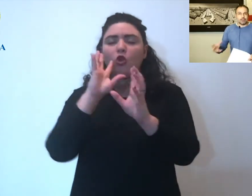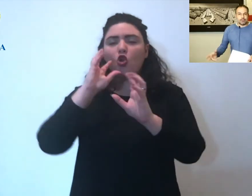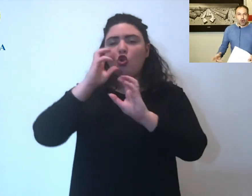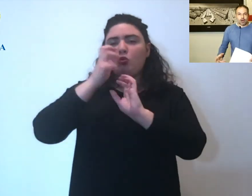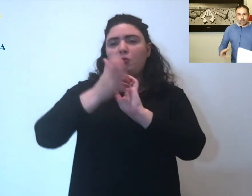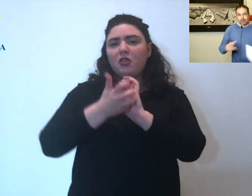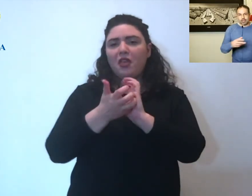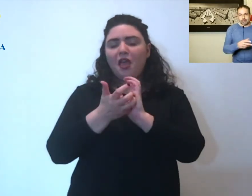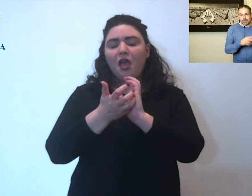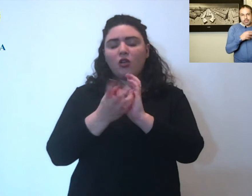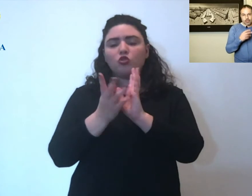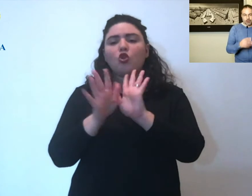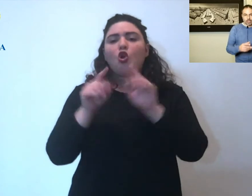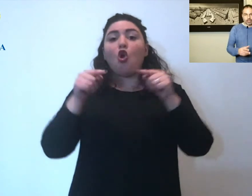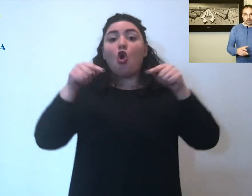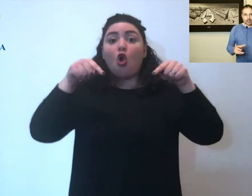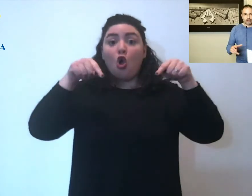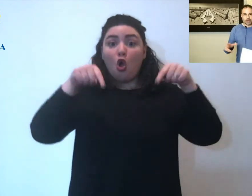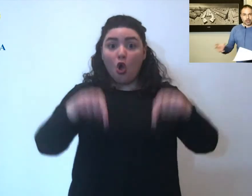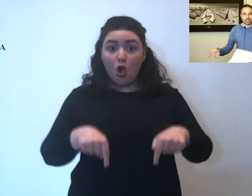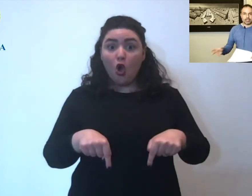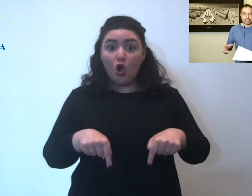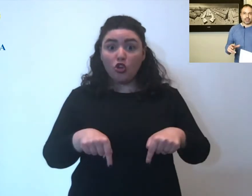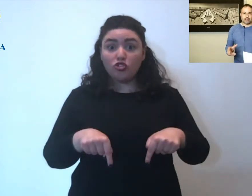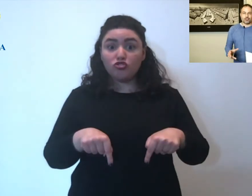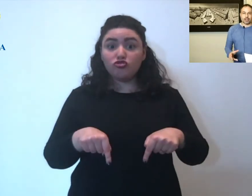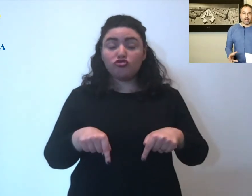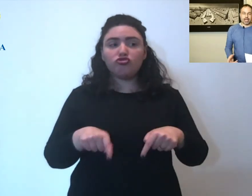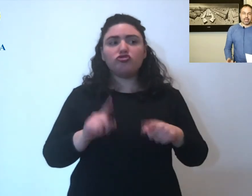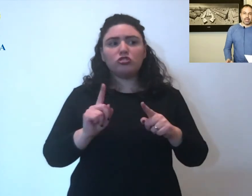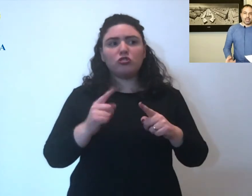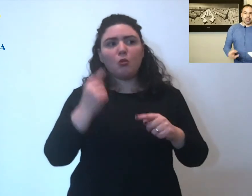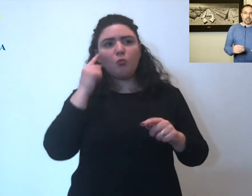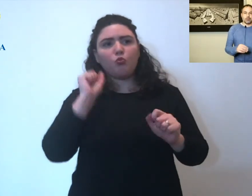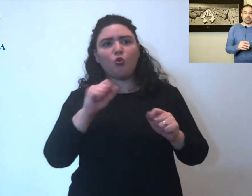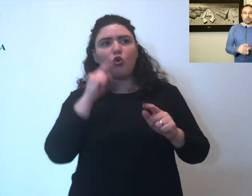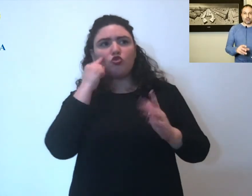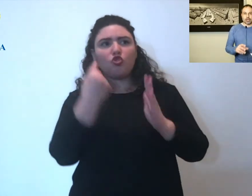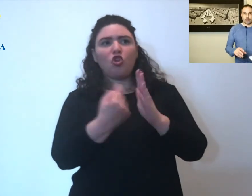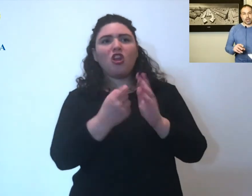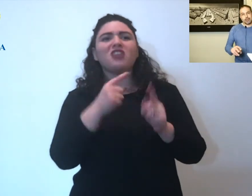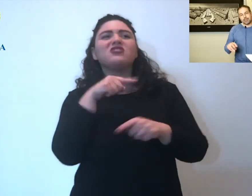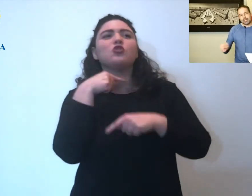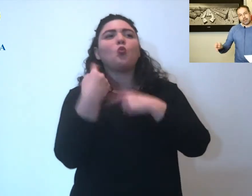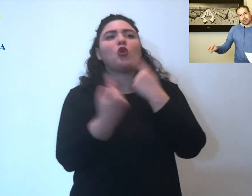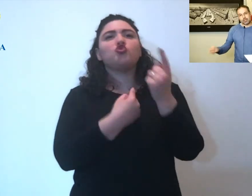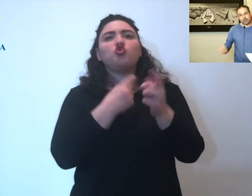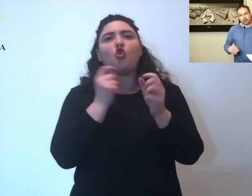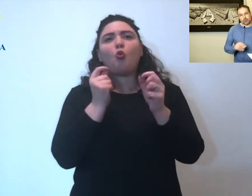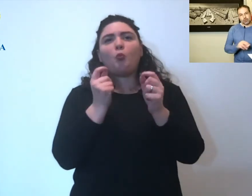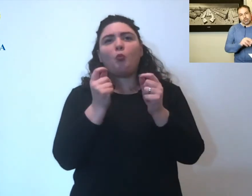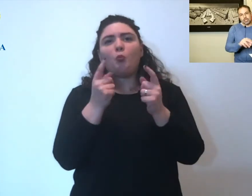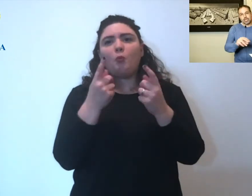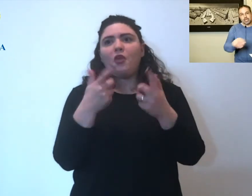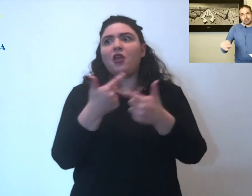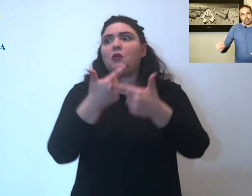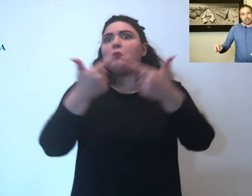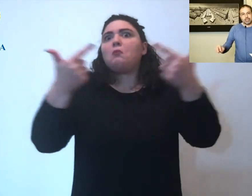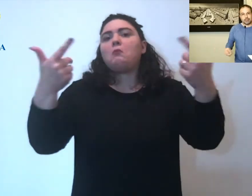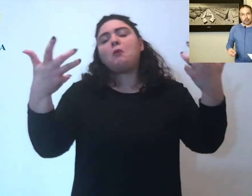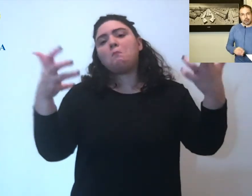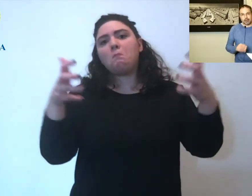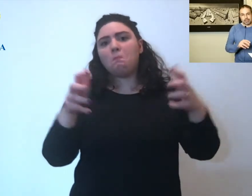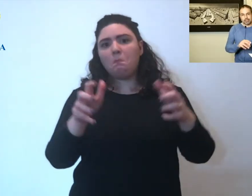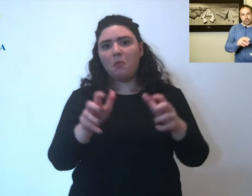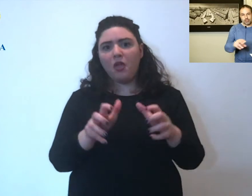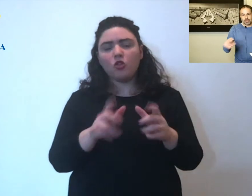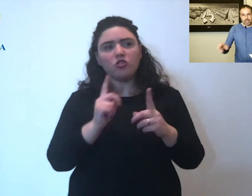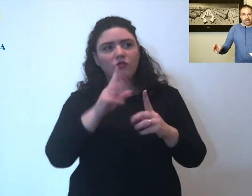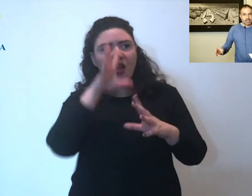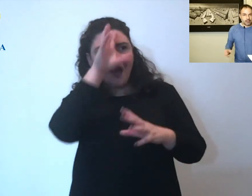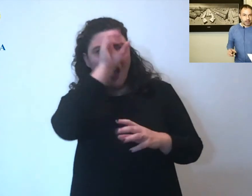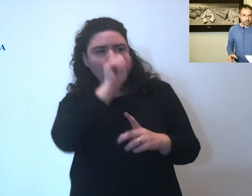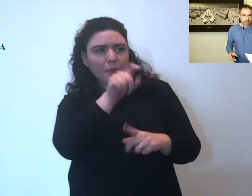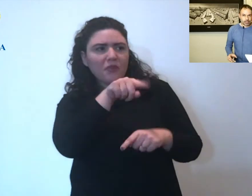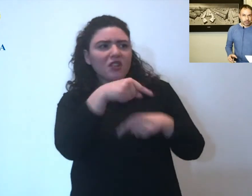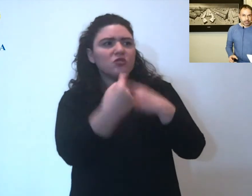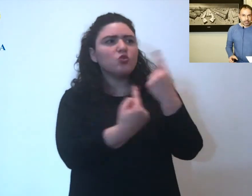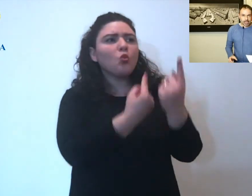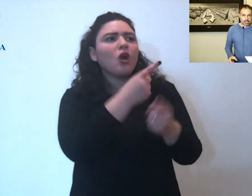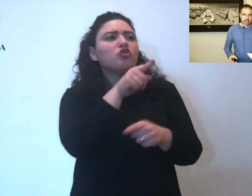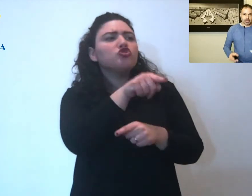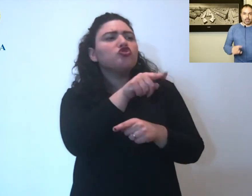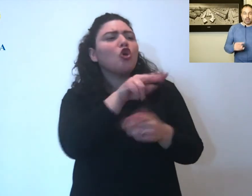tornati un po' a quella dimensione tra virgolette artigianale e quindi riusciamo a capire quali sono gli elementi di problematicità